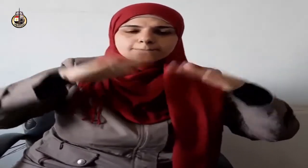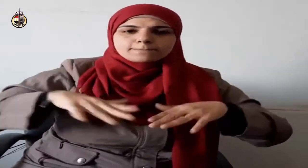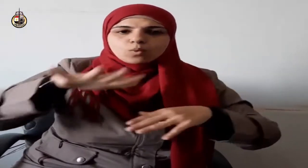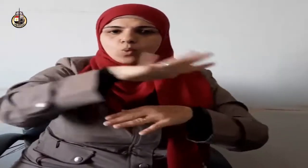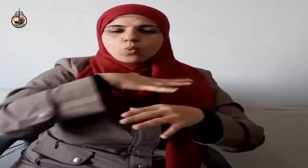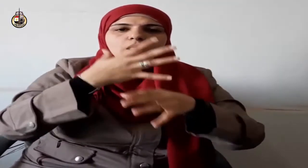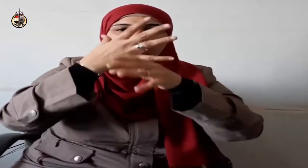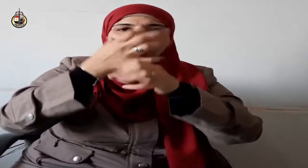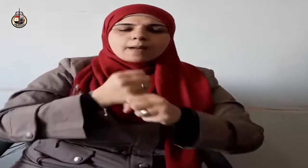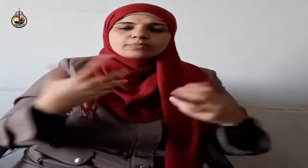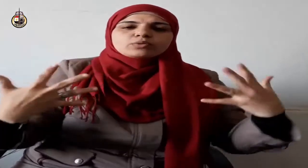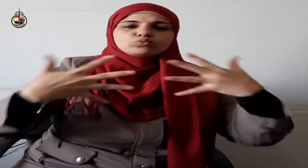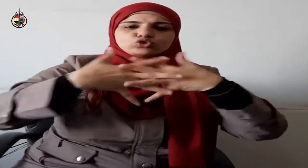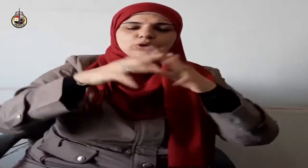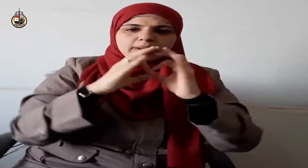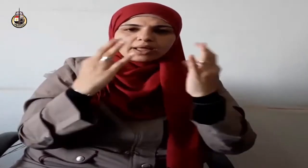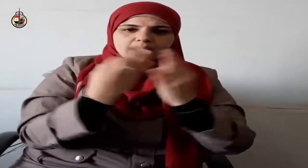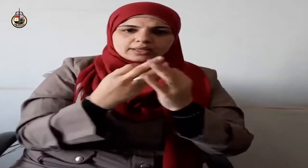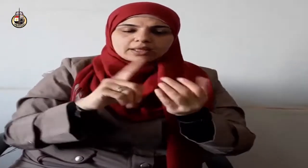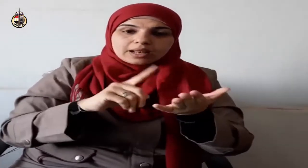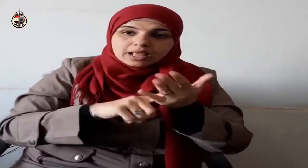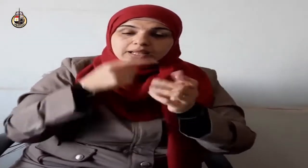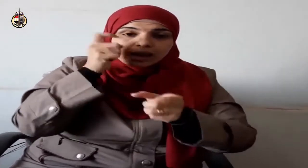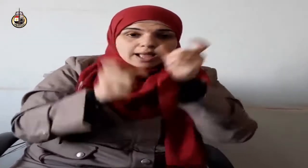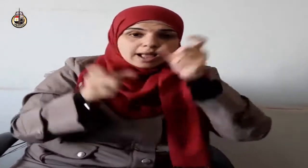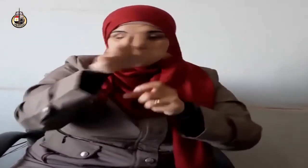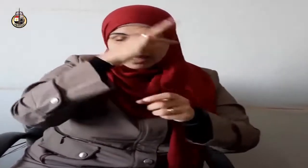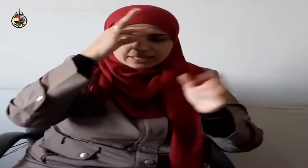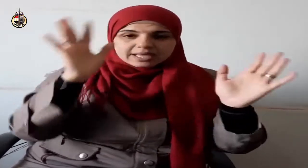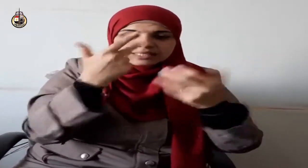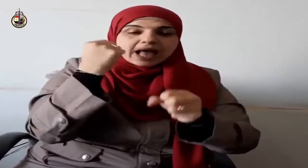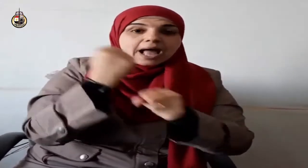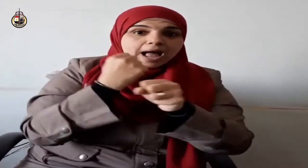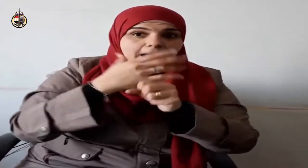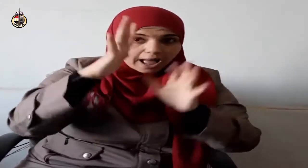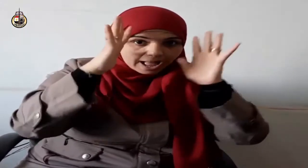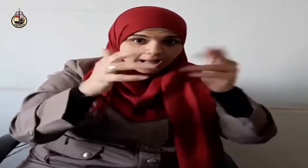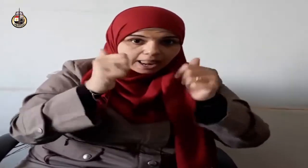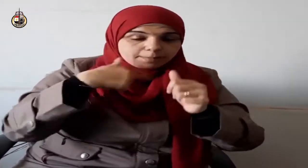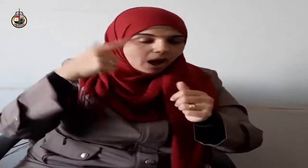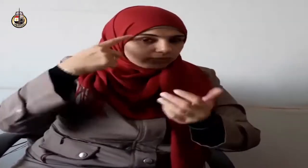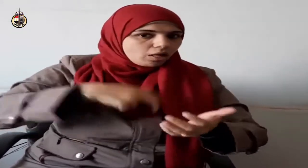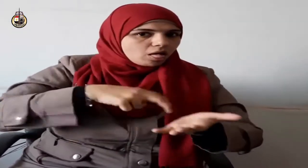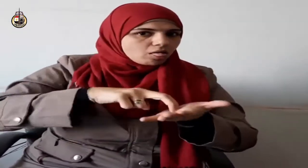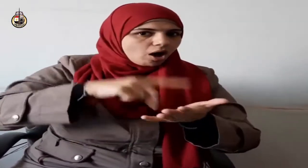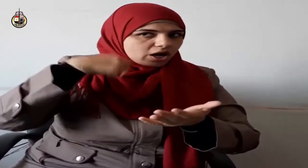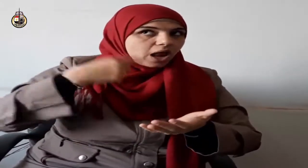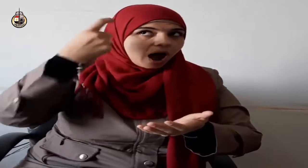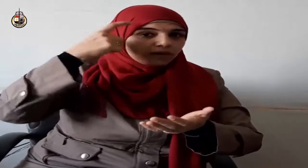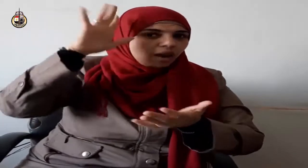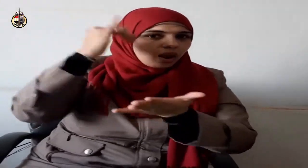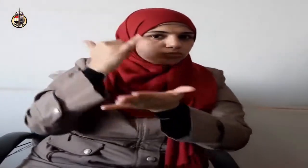إن استشعار العباد معية الله عز وجل واستحضارهم